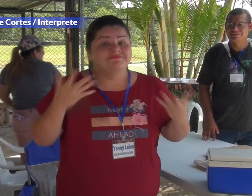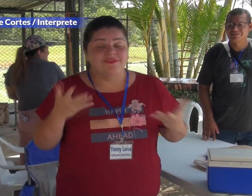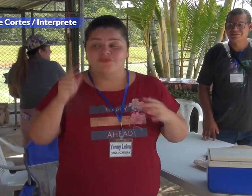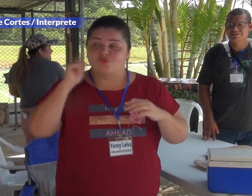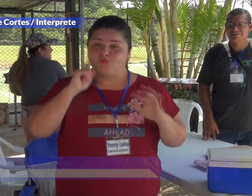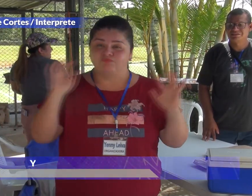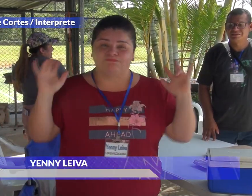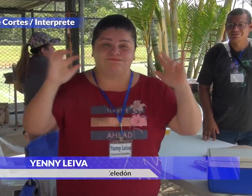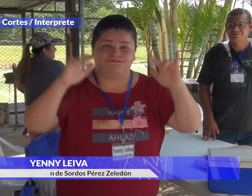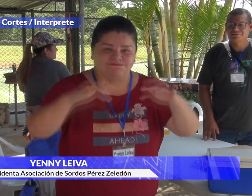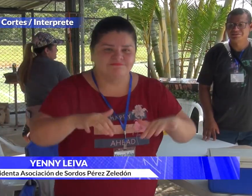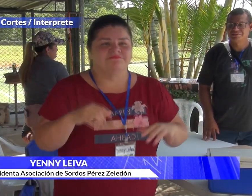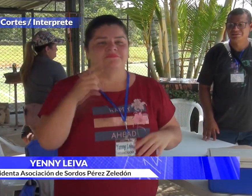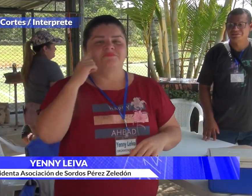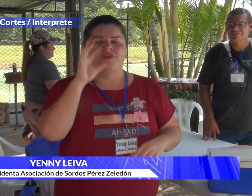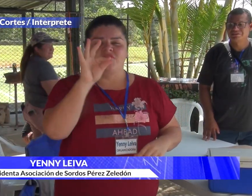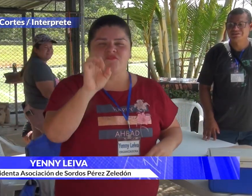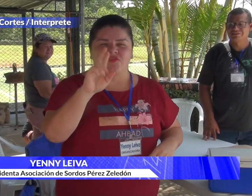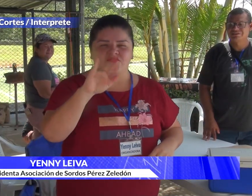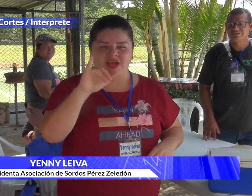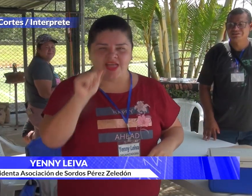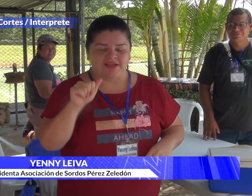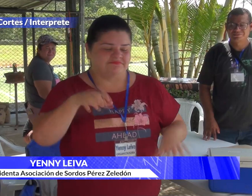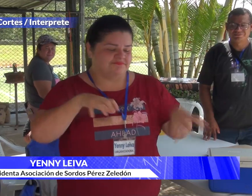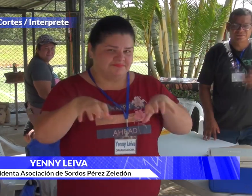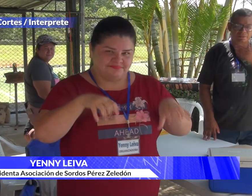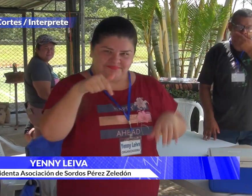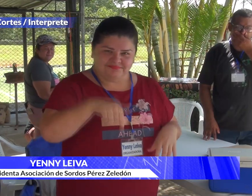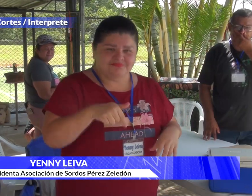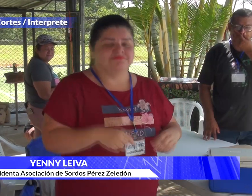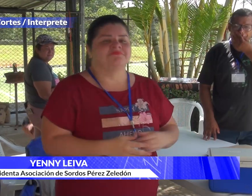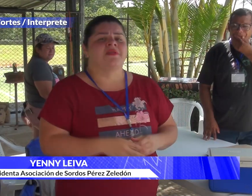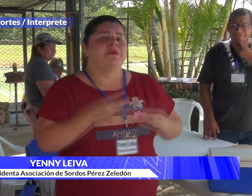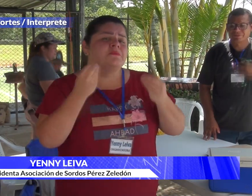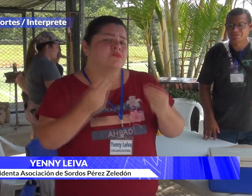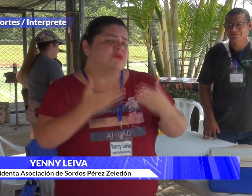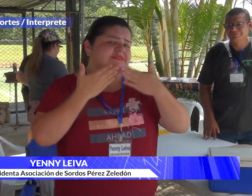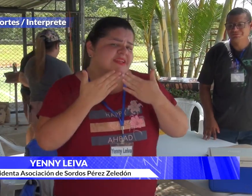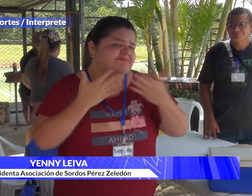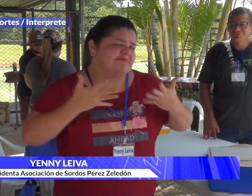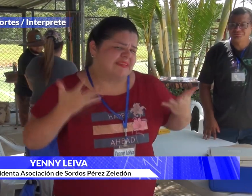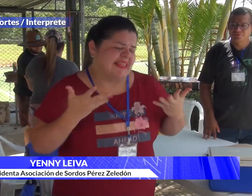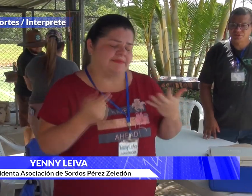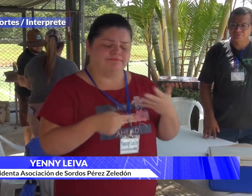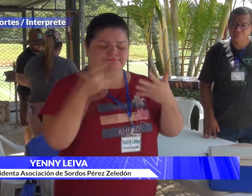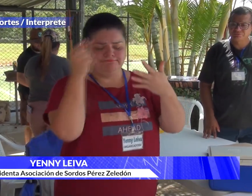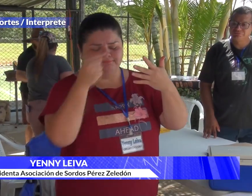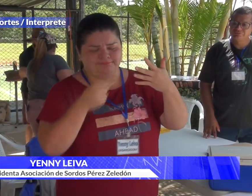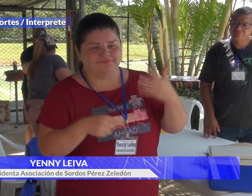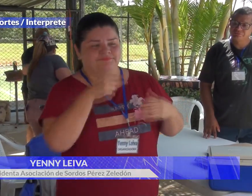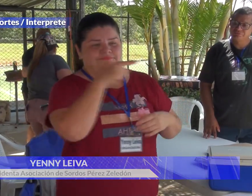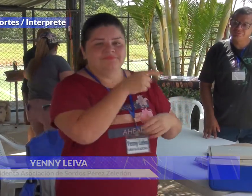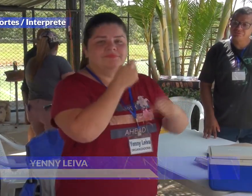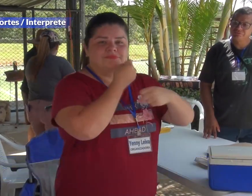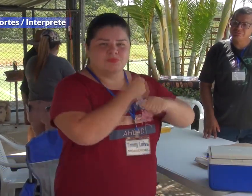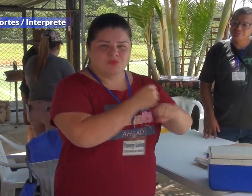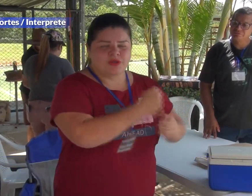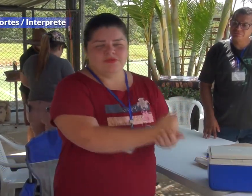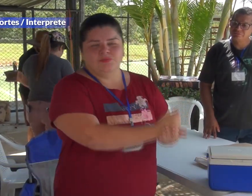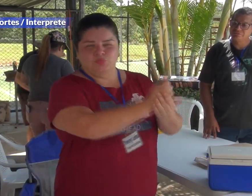Internacional de la Persona Sorda. Esperamos que vengan muchísimos sordos a esta feria que tenemos. Muchas gracias a quien, principalmente a la